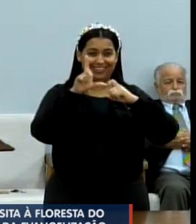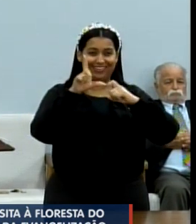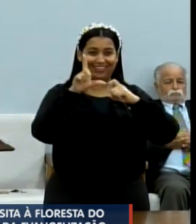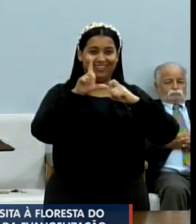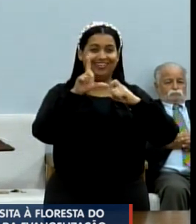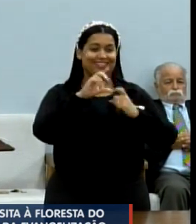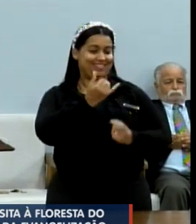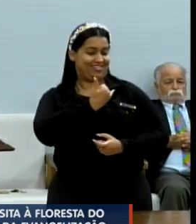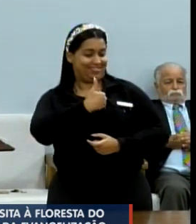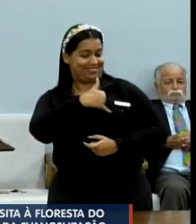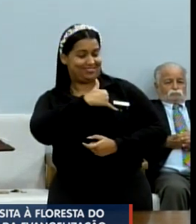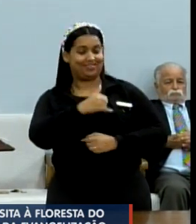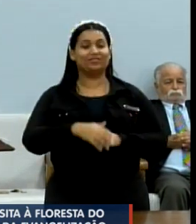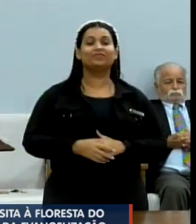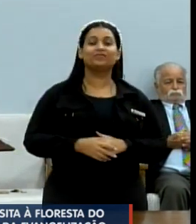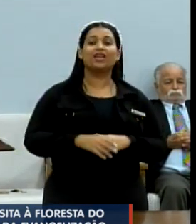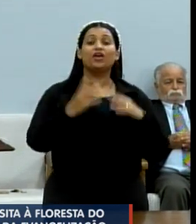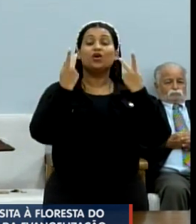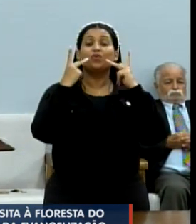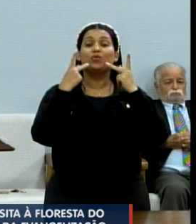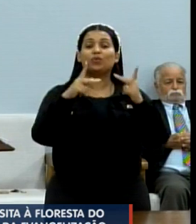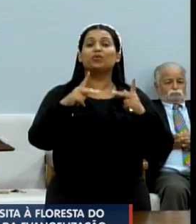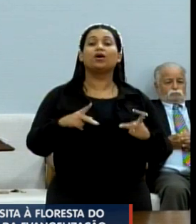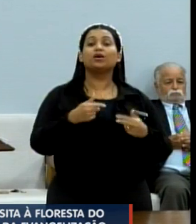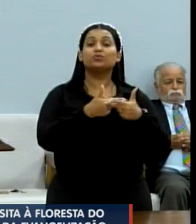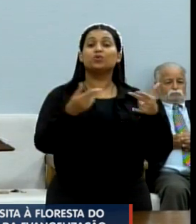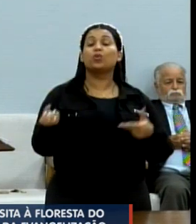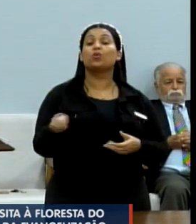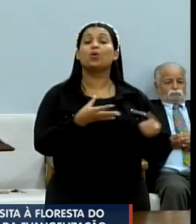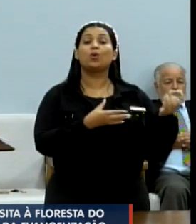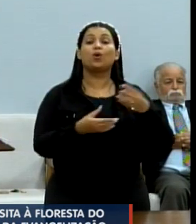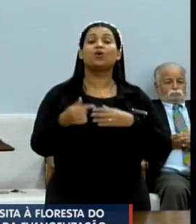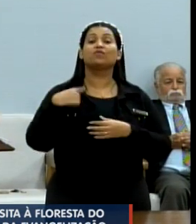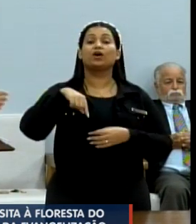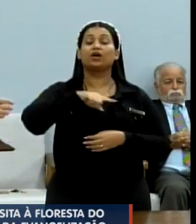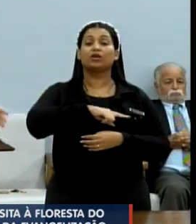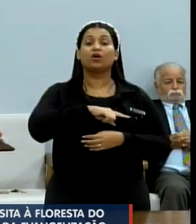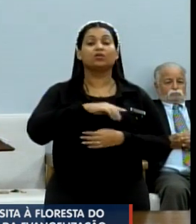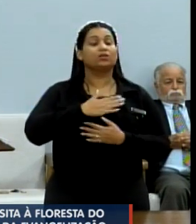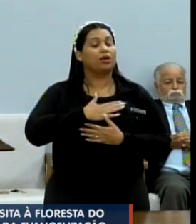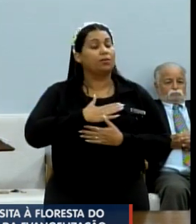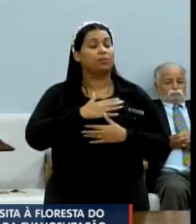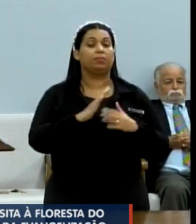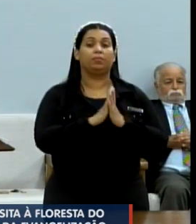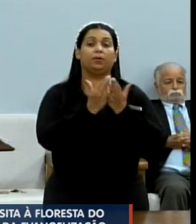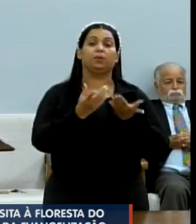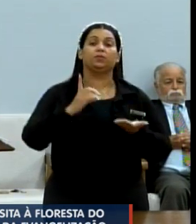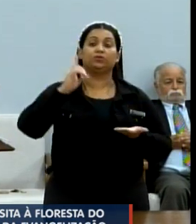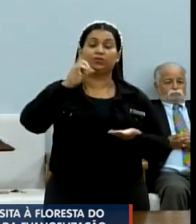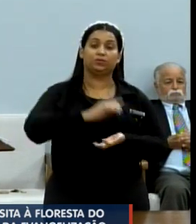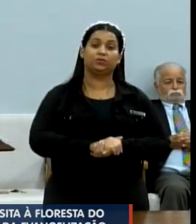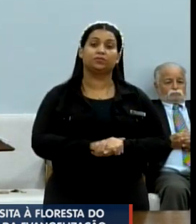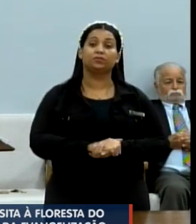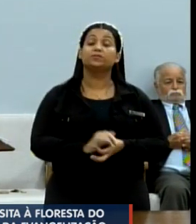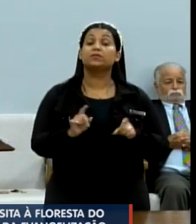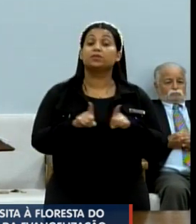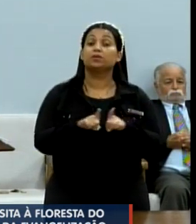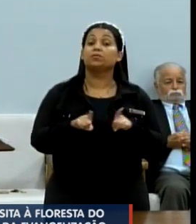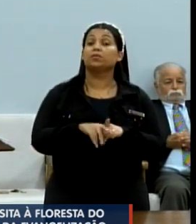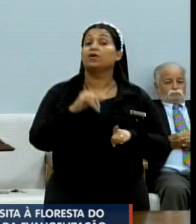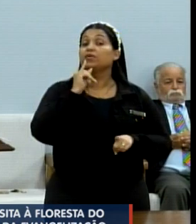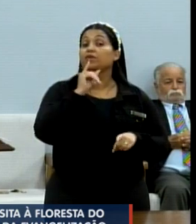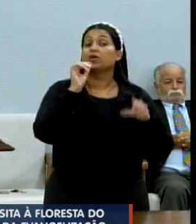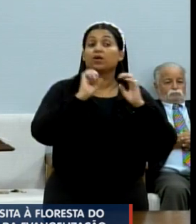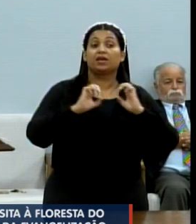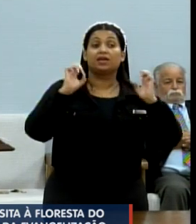evangelho, essas boas novas, instituídas na nossa querida e amada Bíblia. E considerando que a evangelização